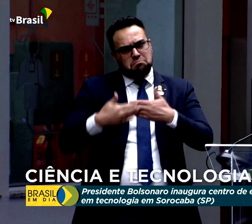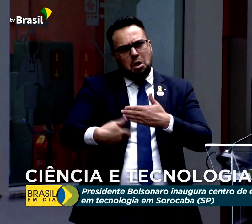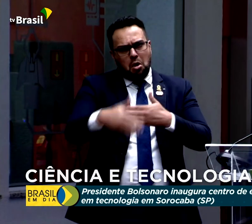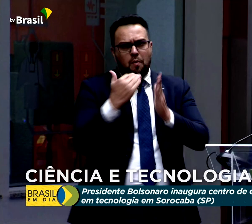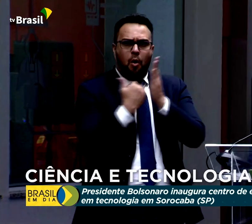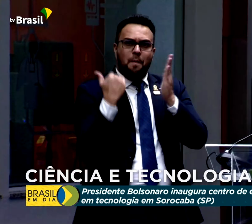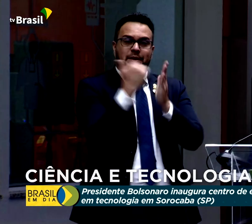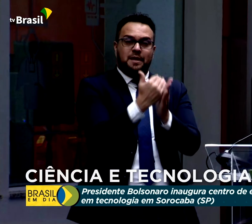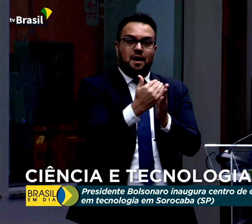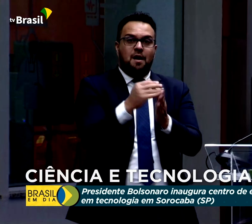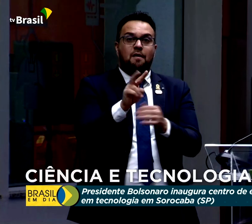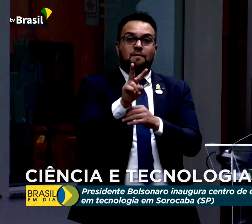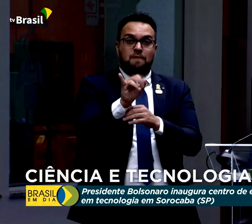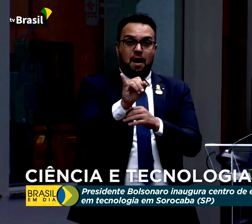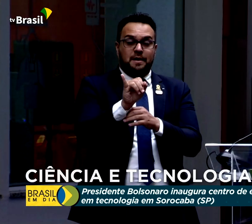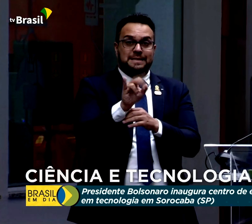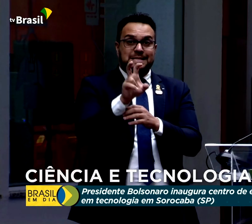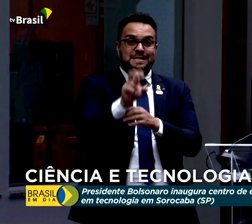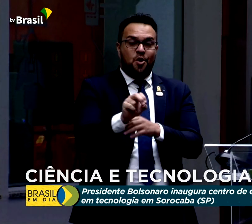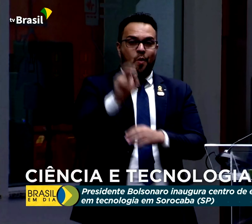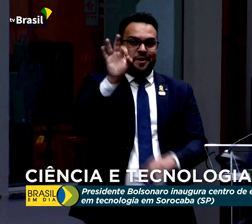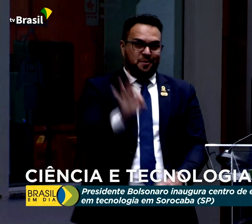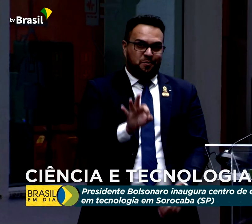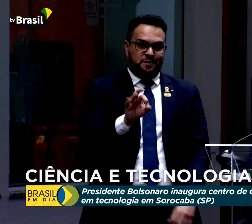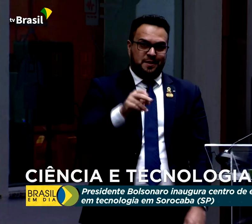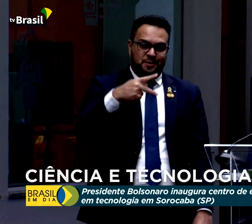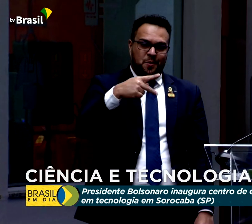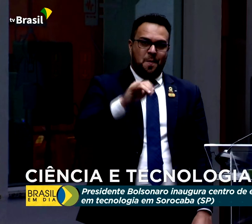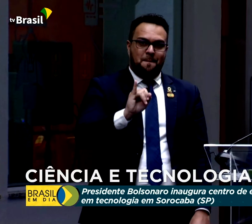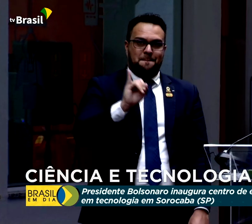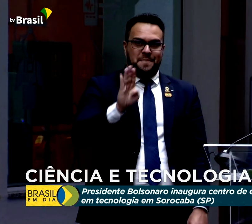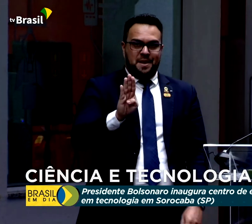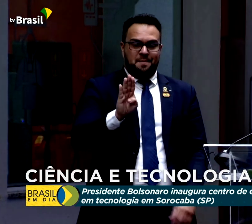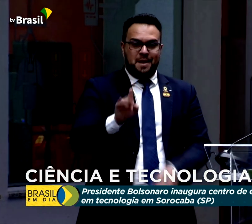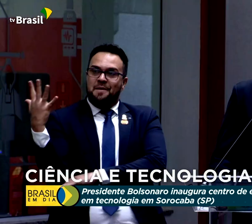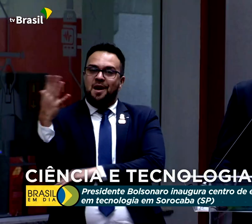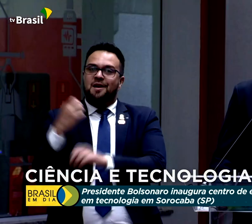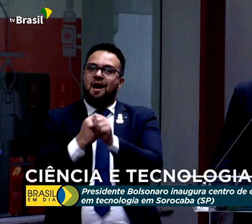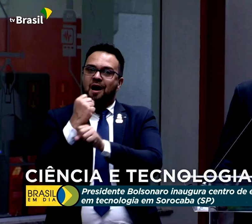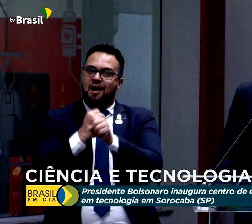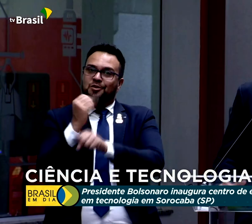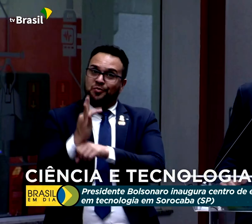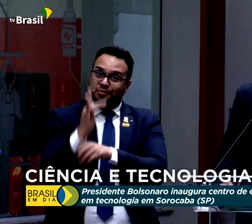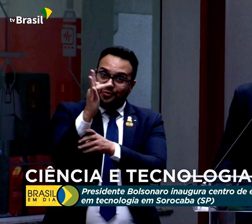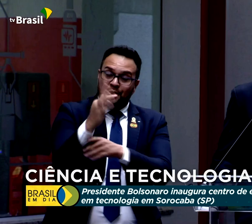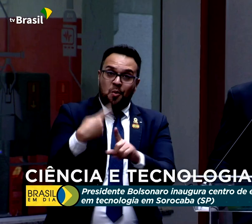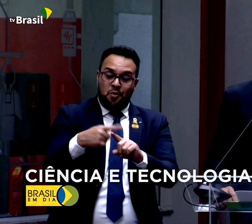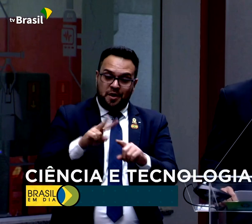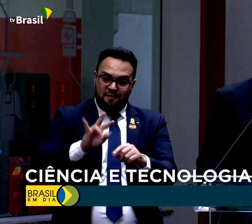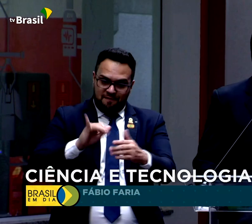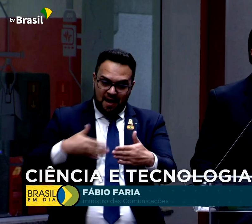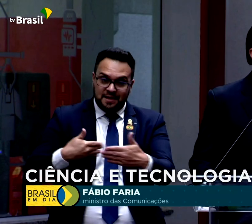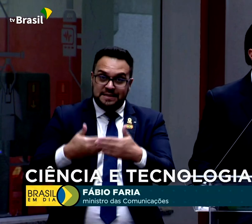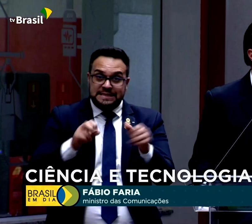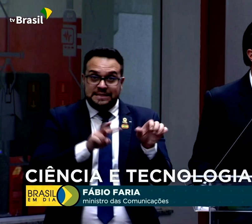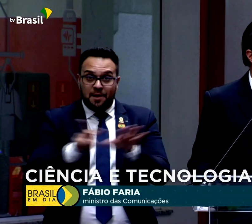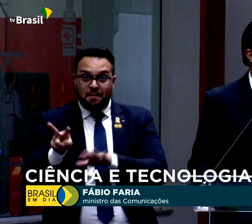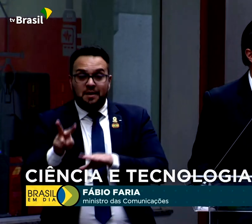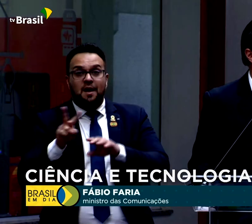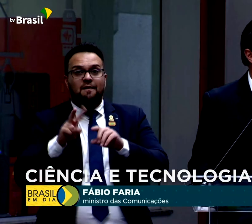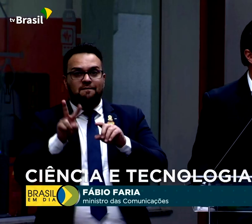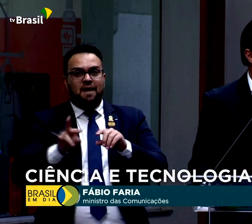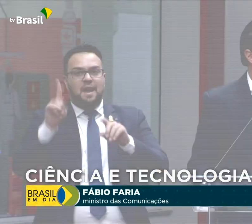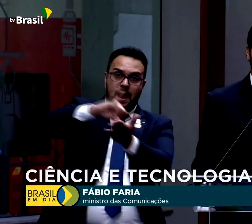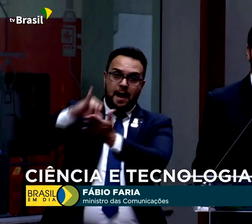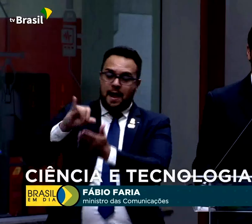a gente aumenta em 50% o PIB agrícola do nosso país. Em breve, nas próximas semanas, estaremos fazendo o